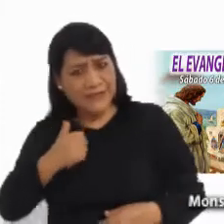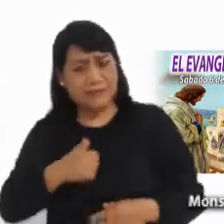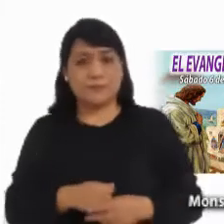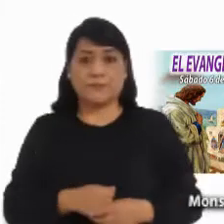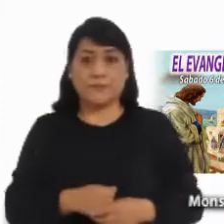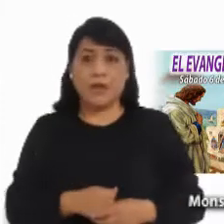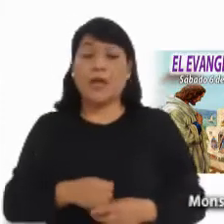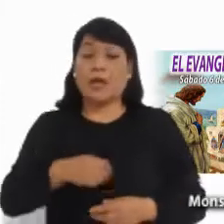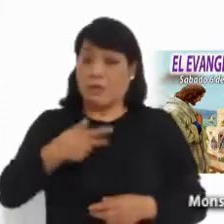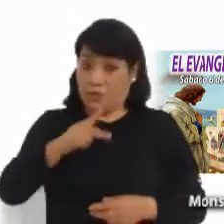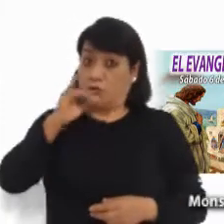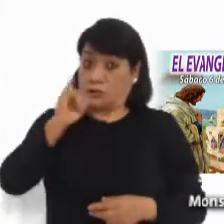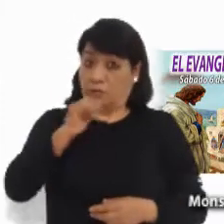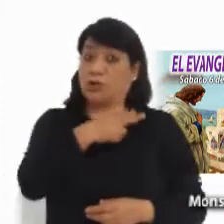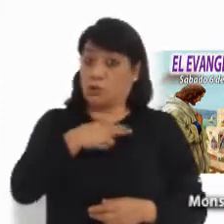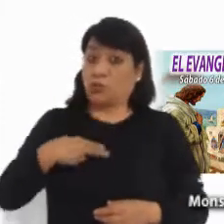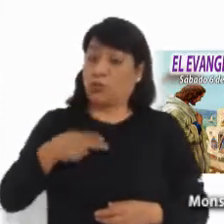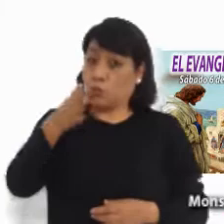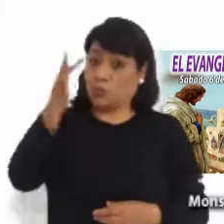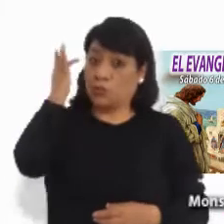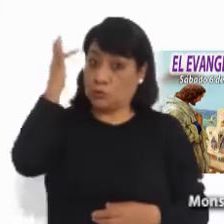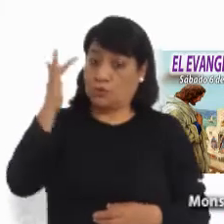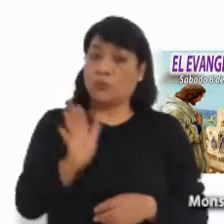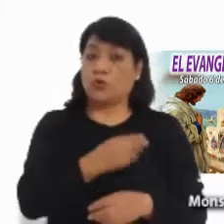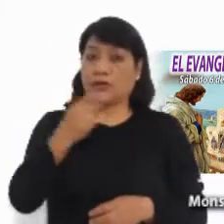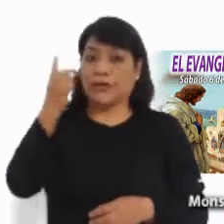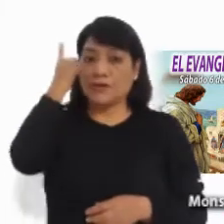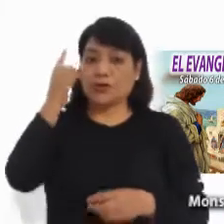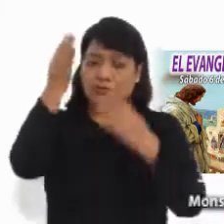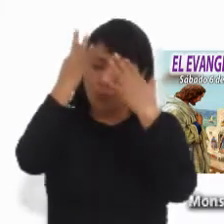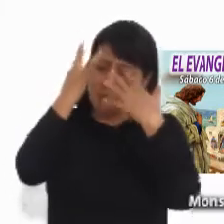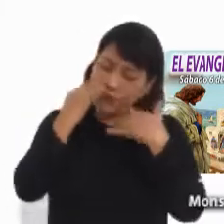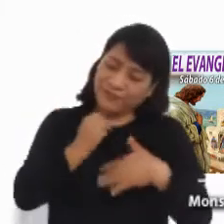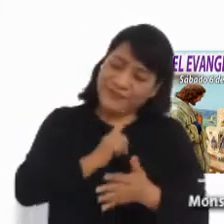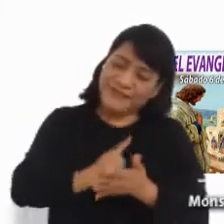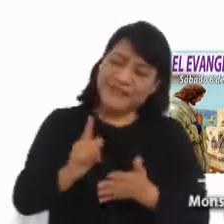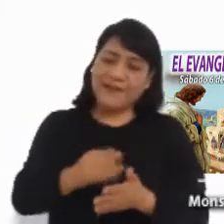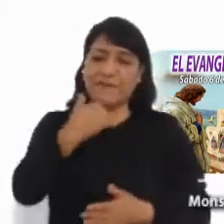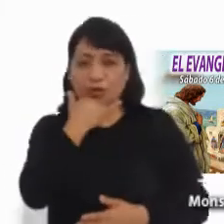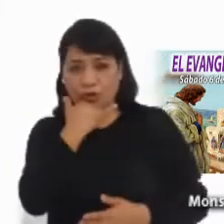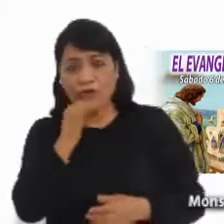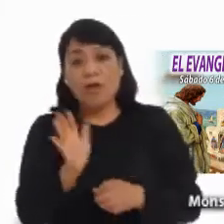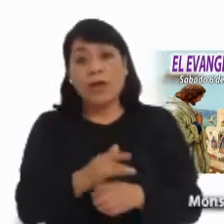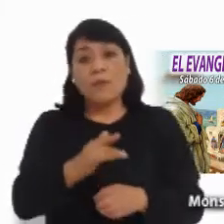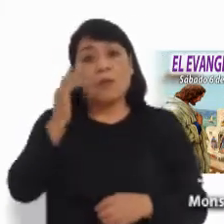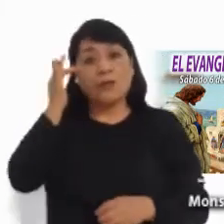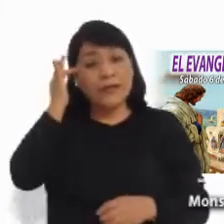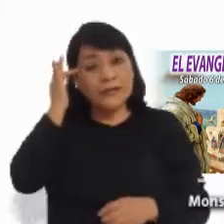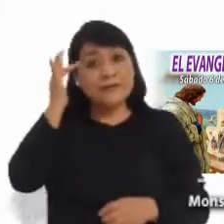Somos santos porque Dios nos purifica y perdona, porque nos hace participar de la santidad,